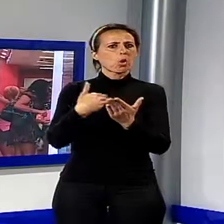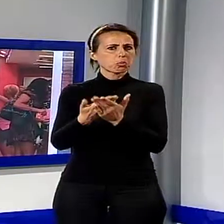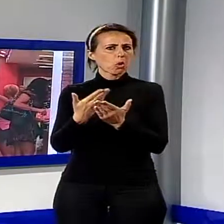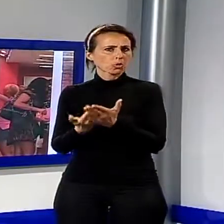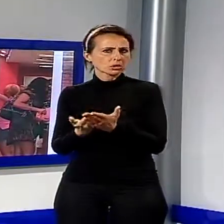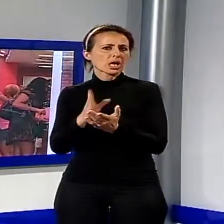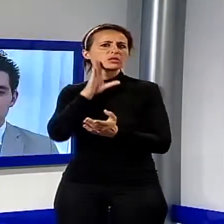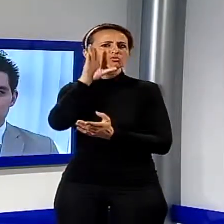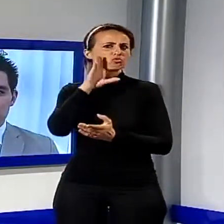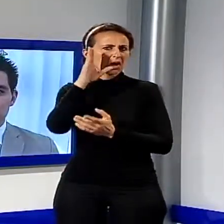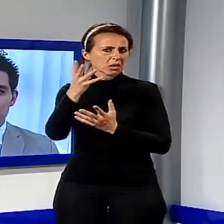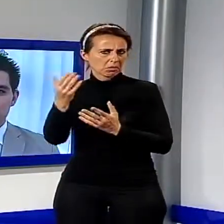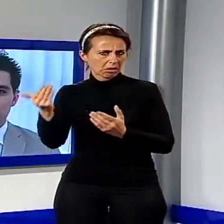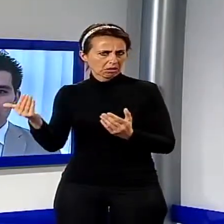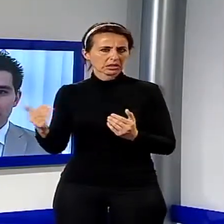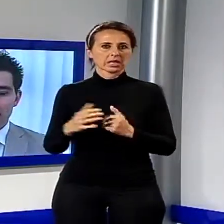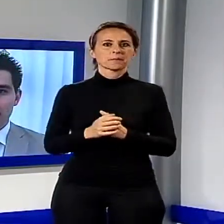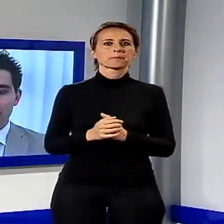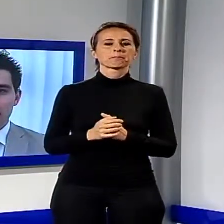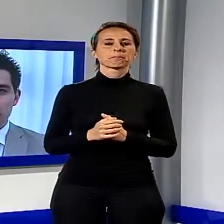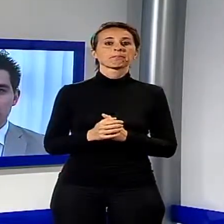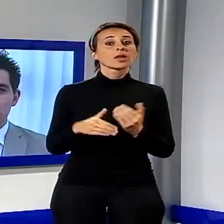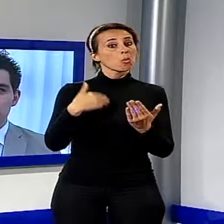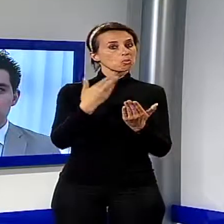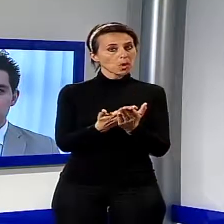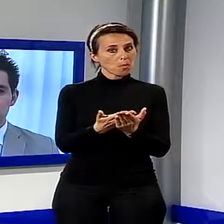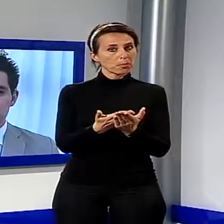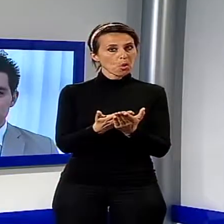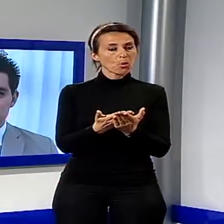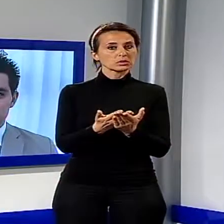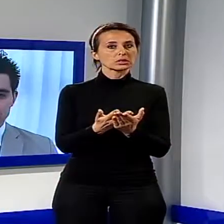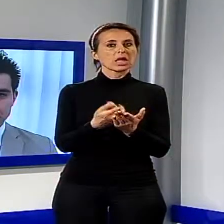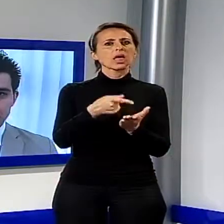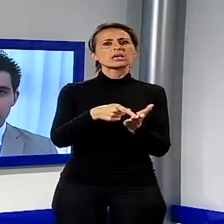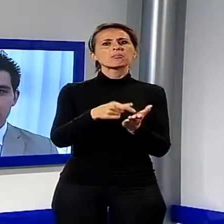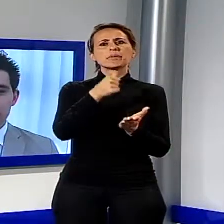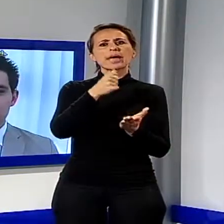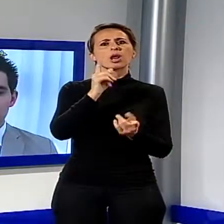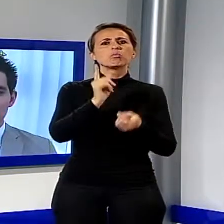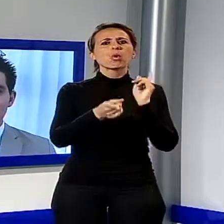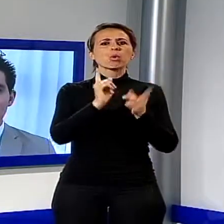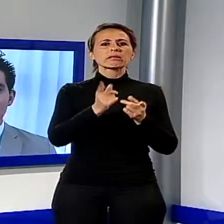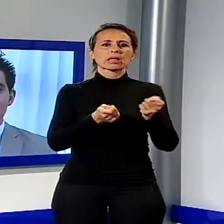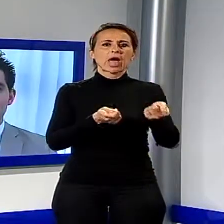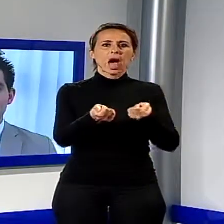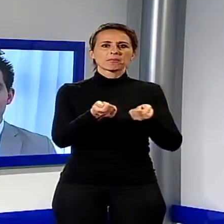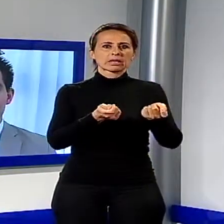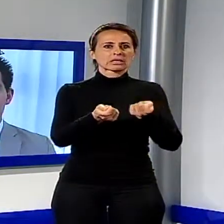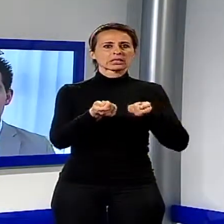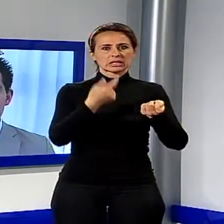Proposte ovviamente mirate all'adozione di politiche amministrative a livello locale